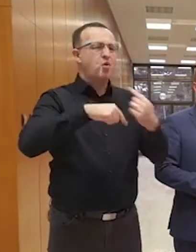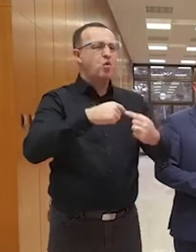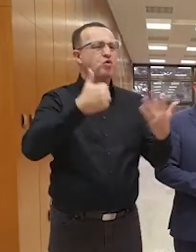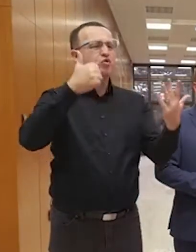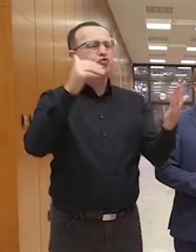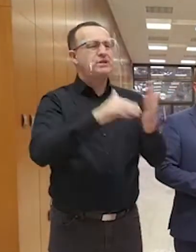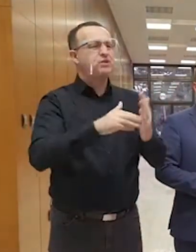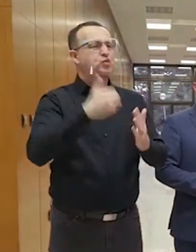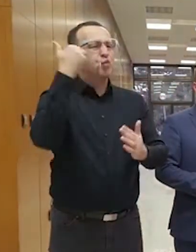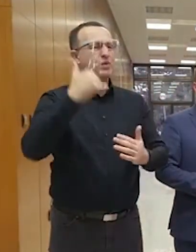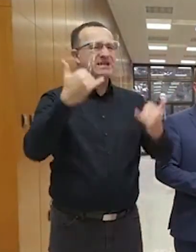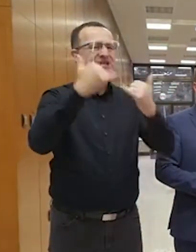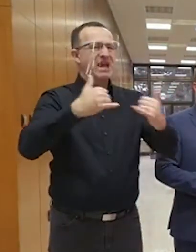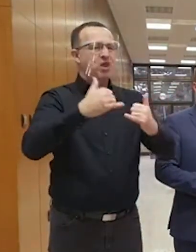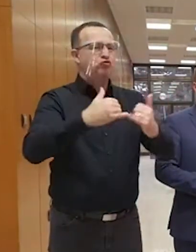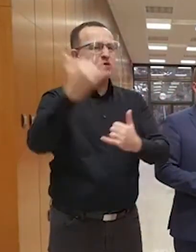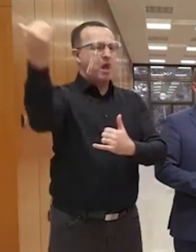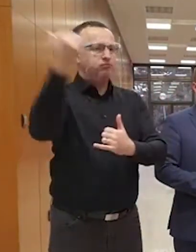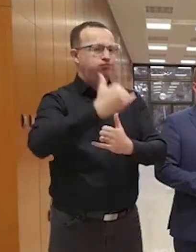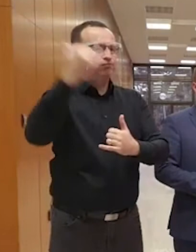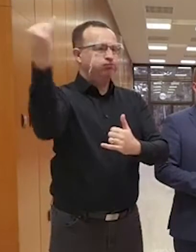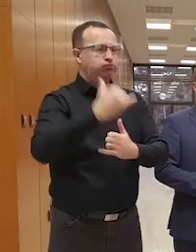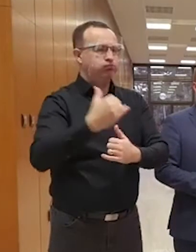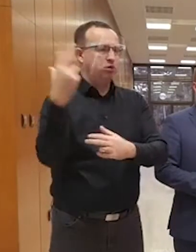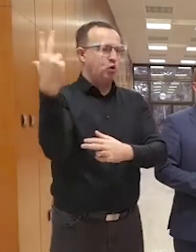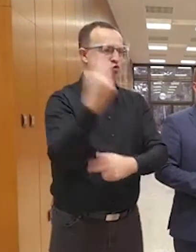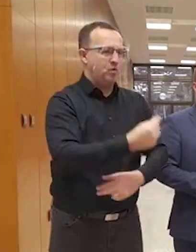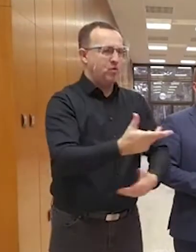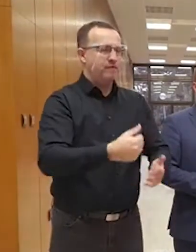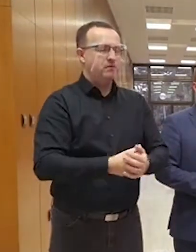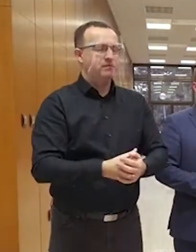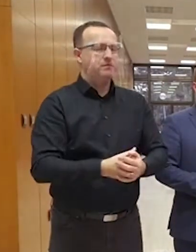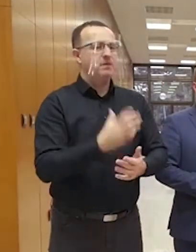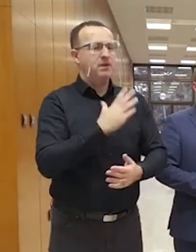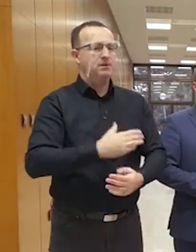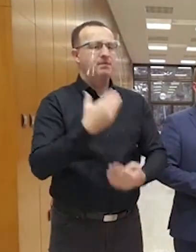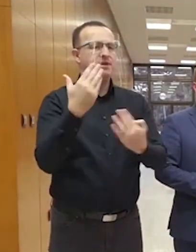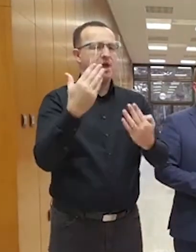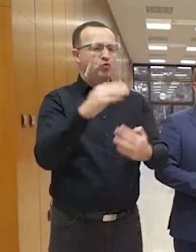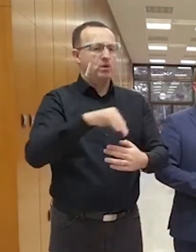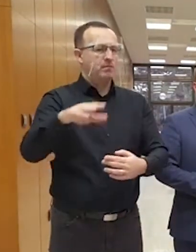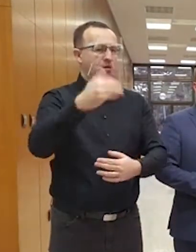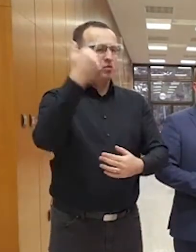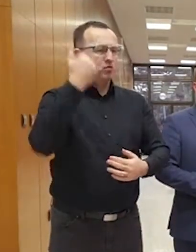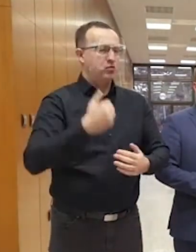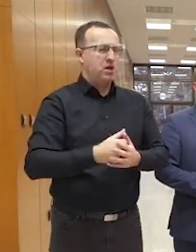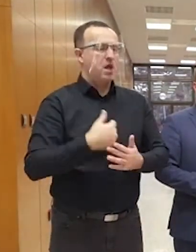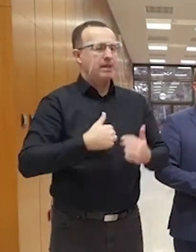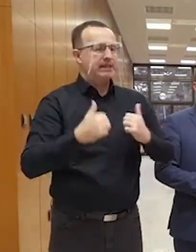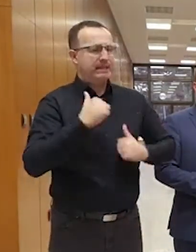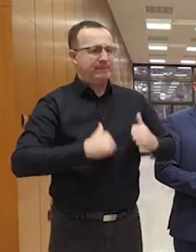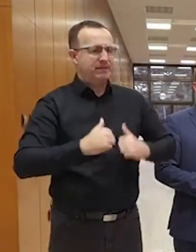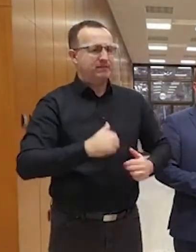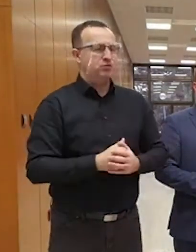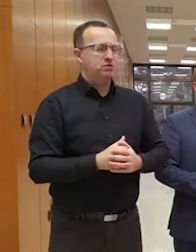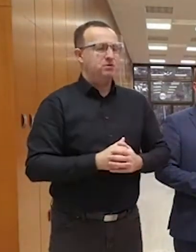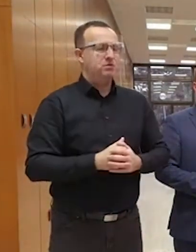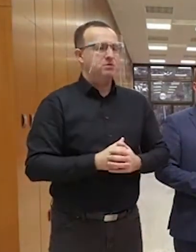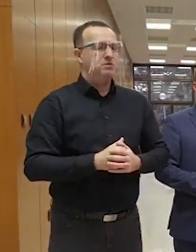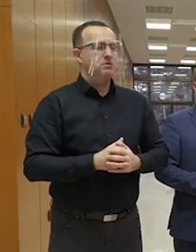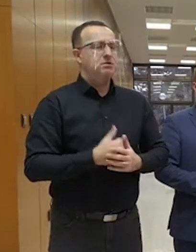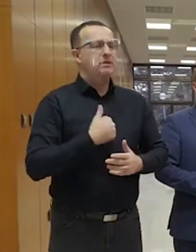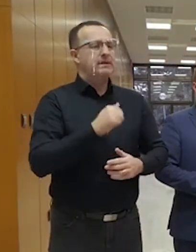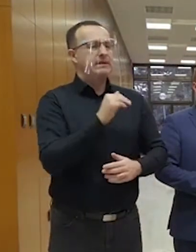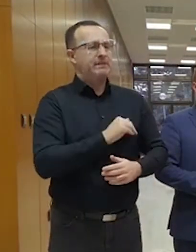sme repatriovali domov a toto bola obrovská operácia. Ale rovnako chcem poďakovať aj občanom za trpezlivosť. Druhá vec, ktorú